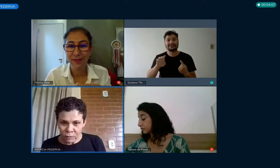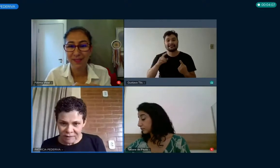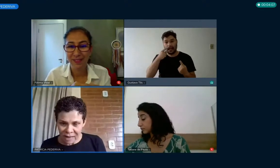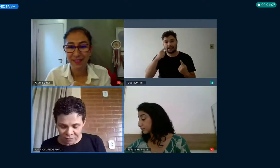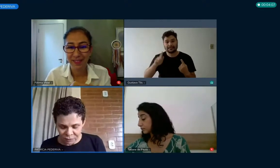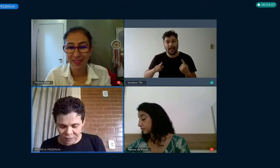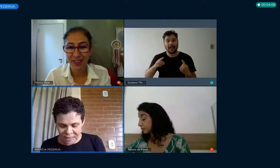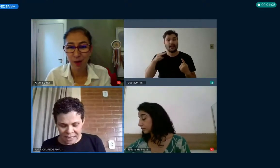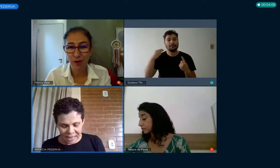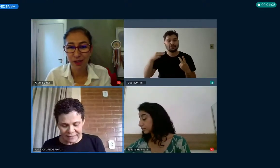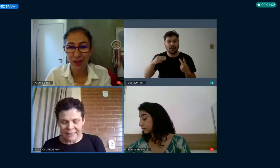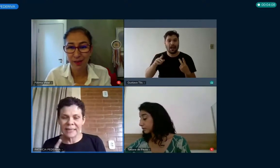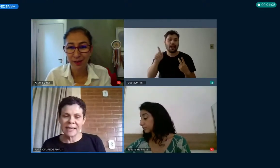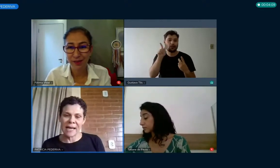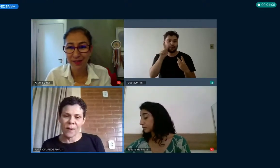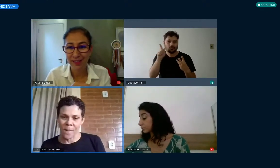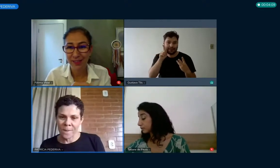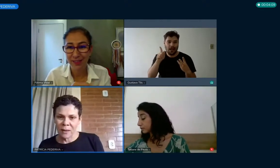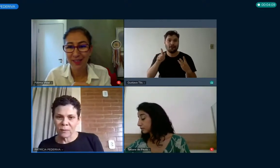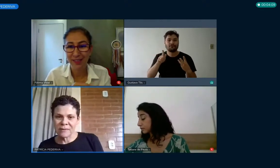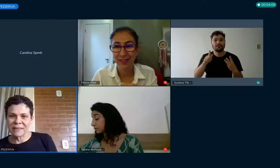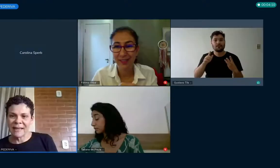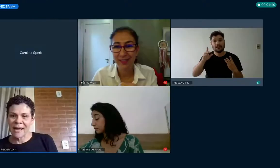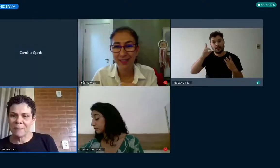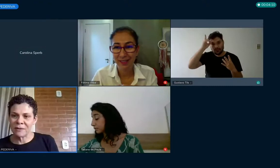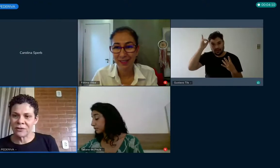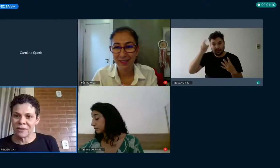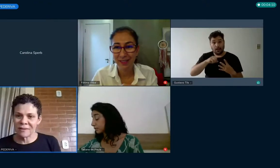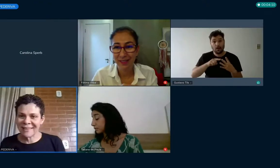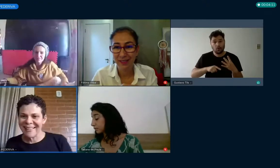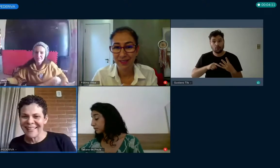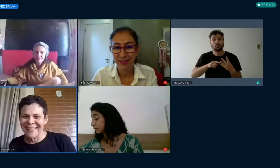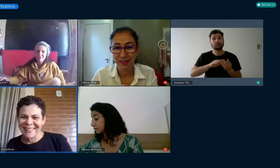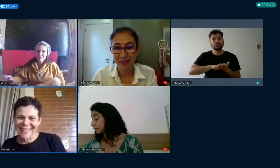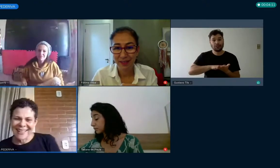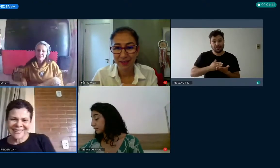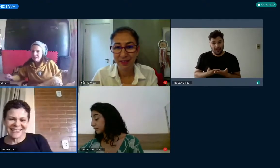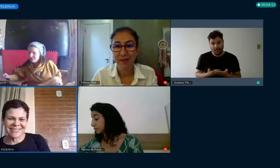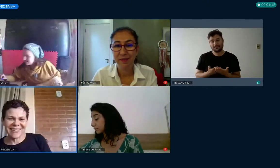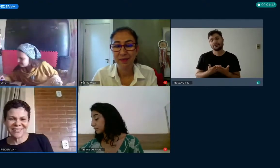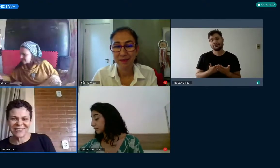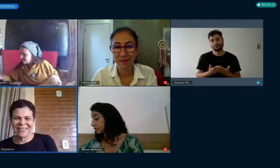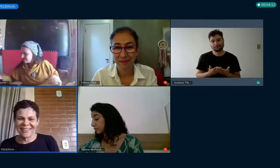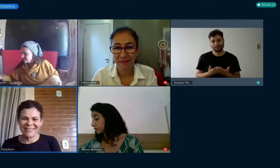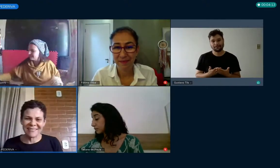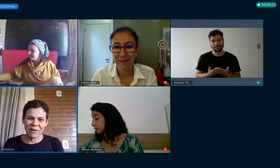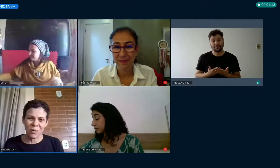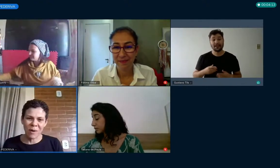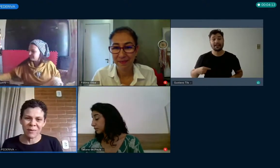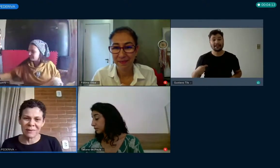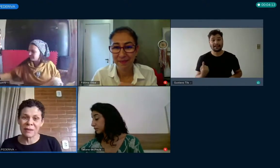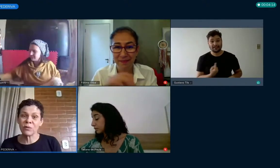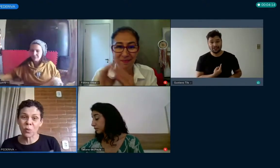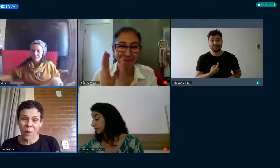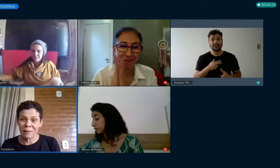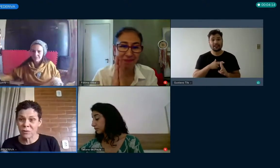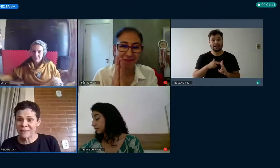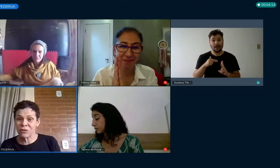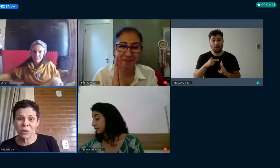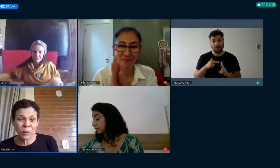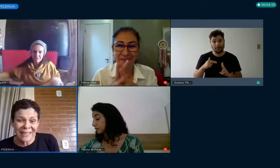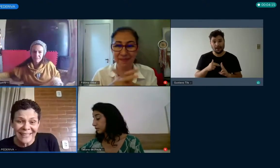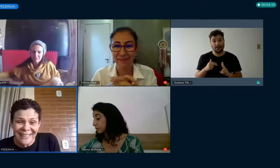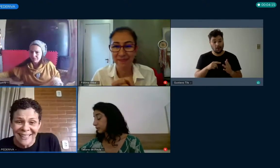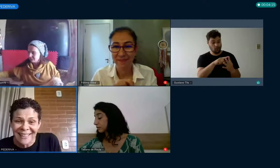a Gustavo e a Daniel os intérpretes né da gente aqui sem os